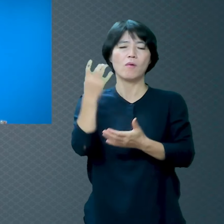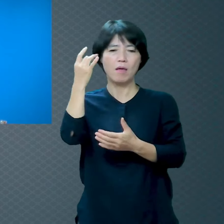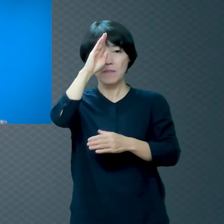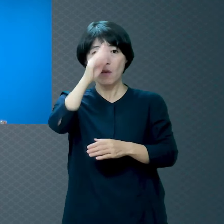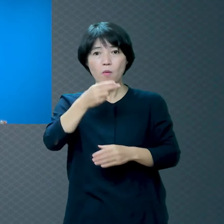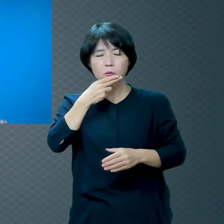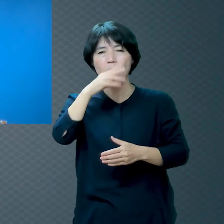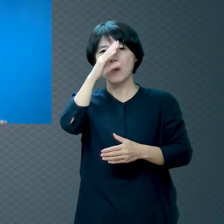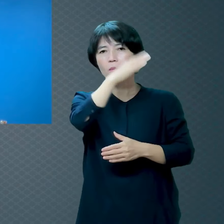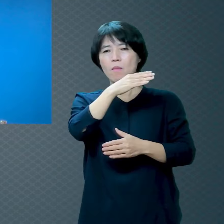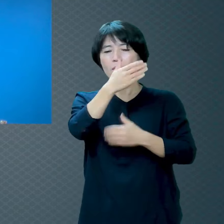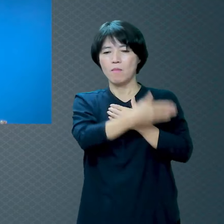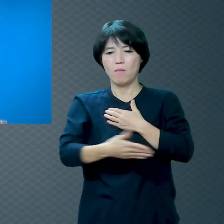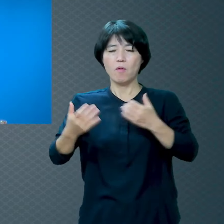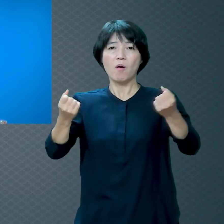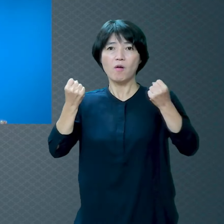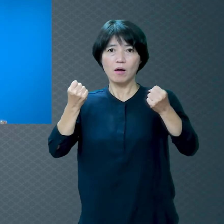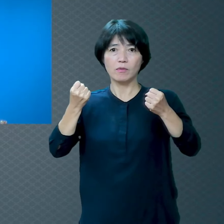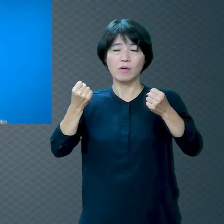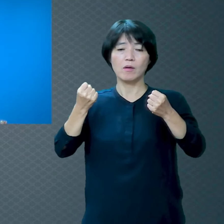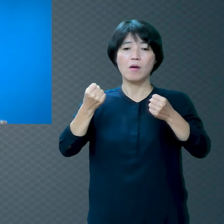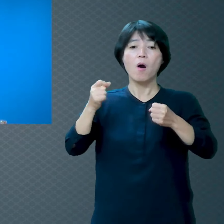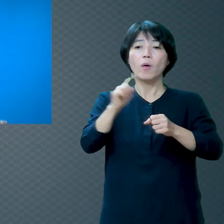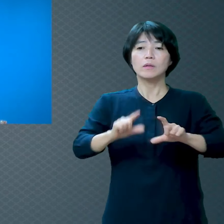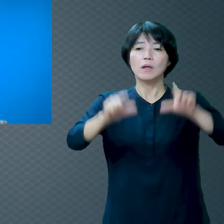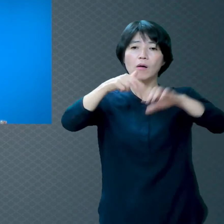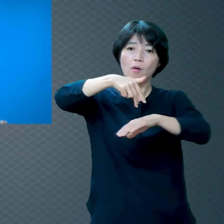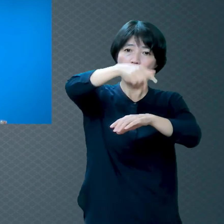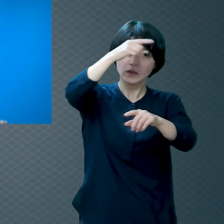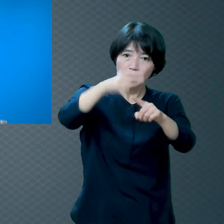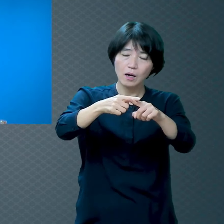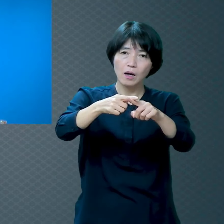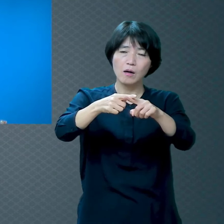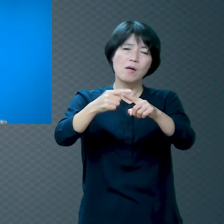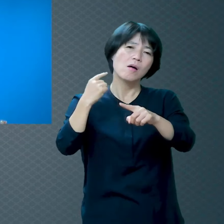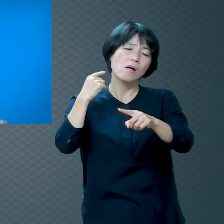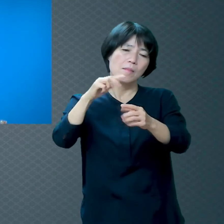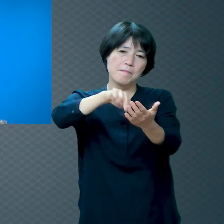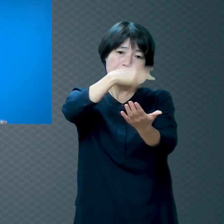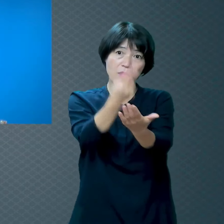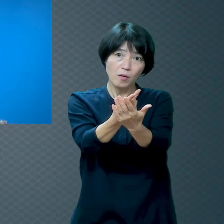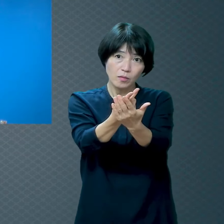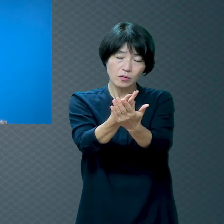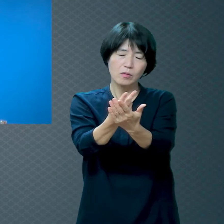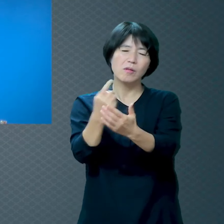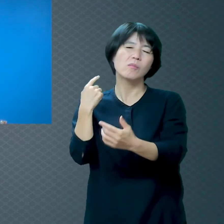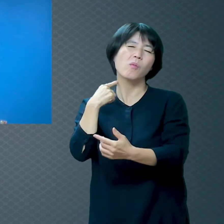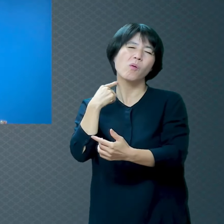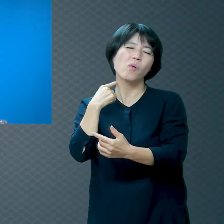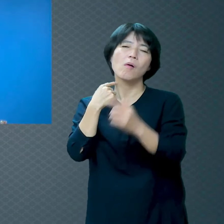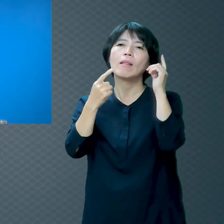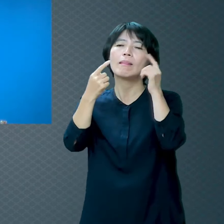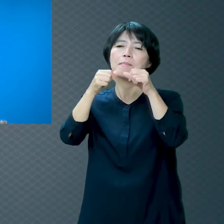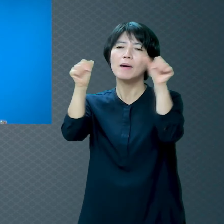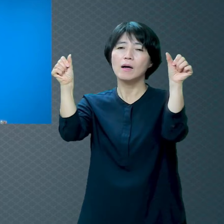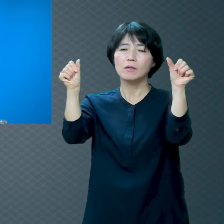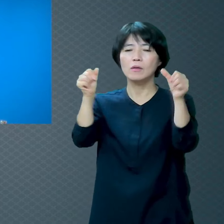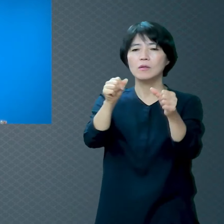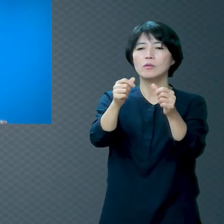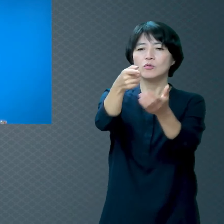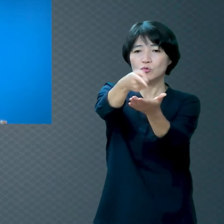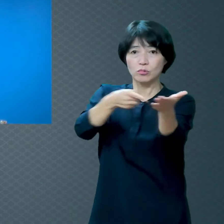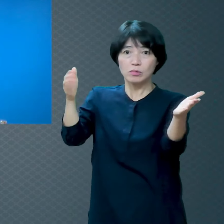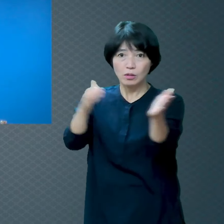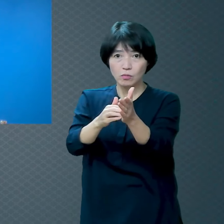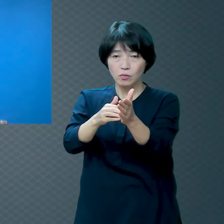걸어가다가 넘어졌는데 목을 다쳐서 수술을 했어요 수술을 했는데 CRPS가 왔어요 어떤 상태냐면